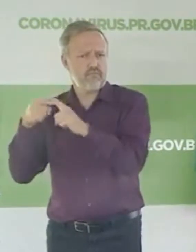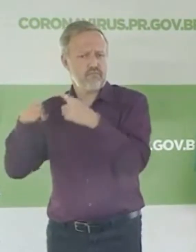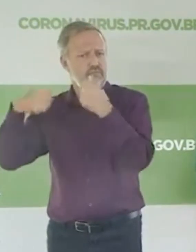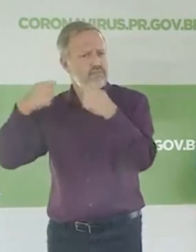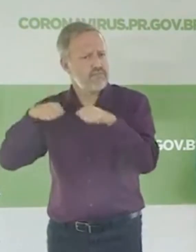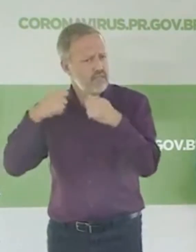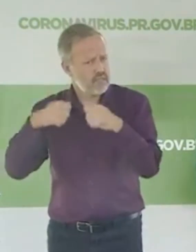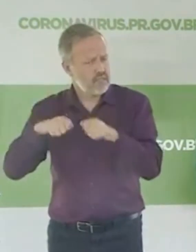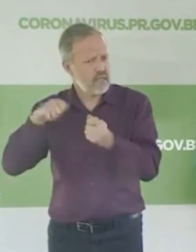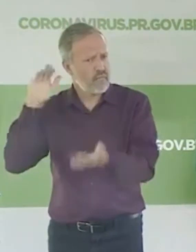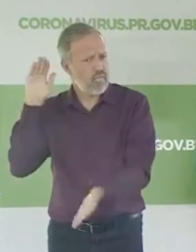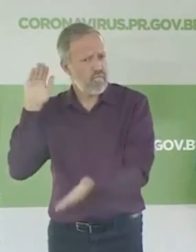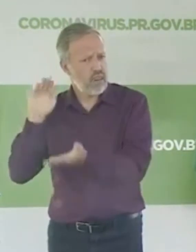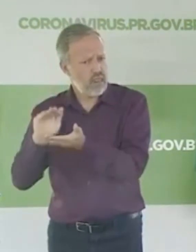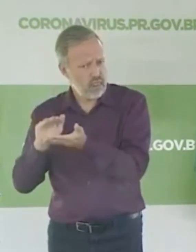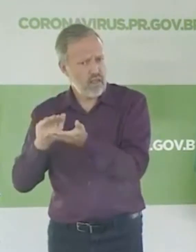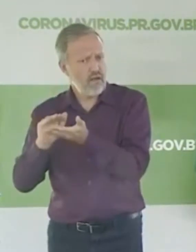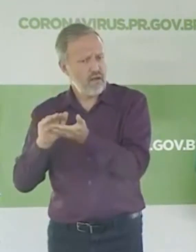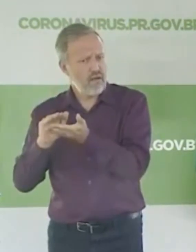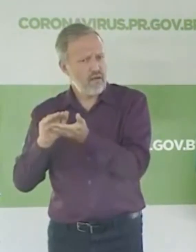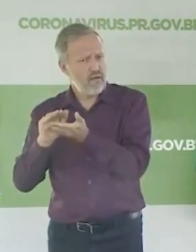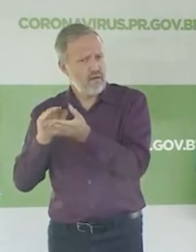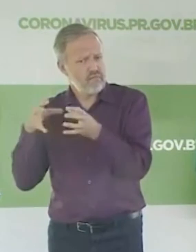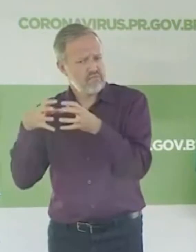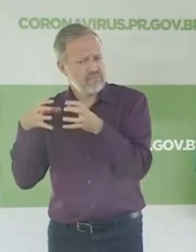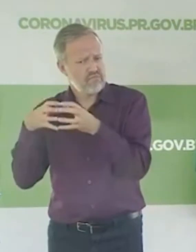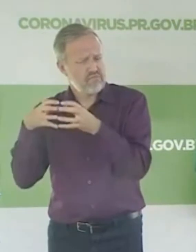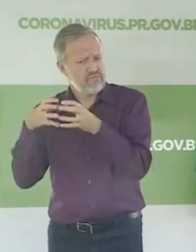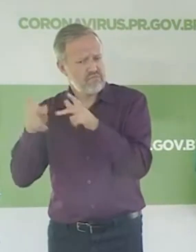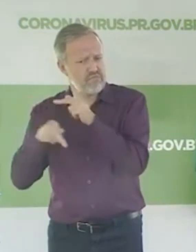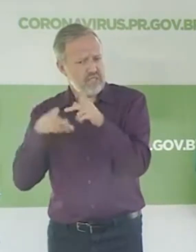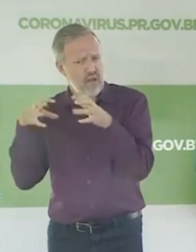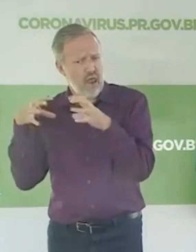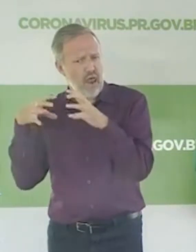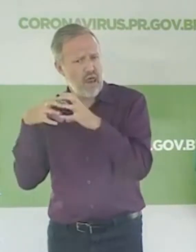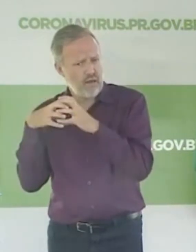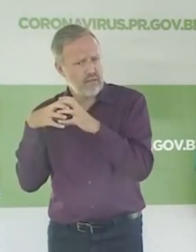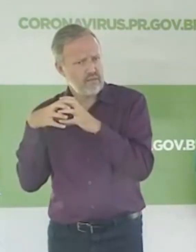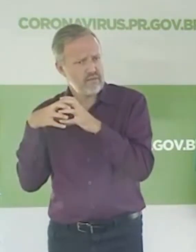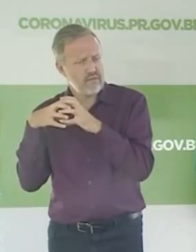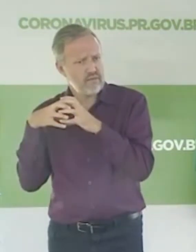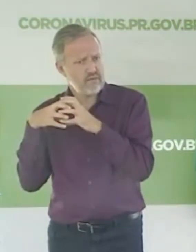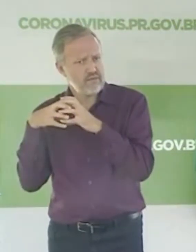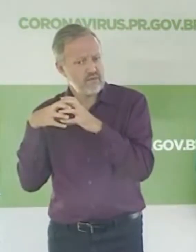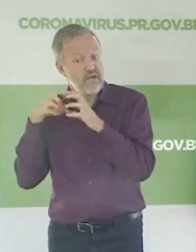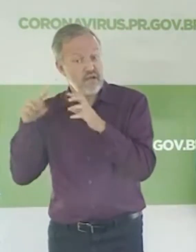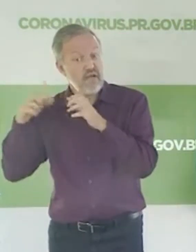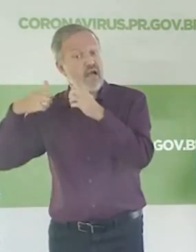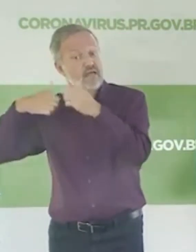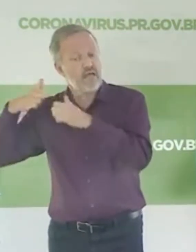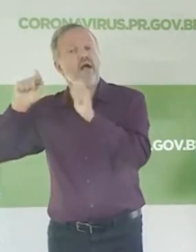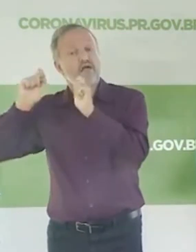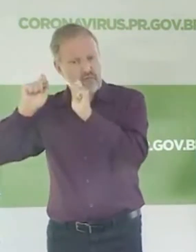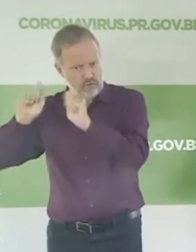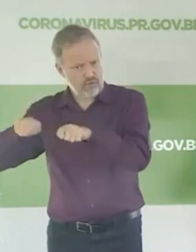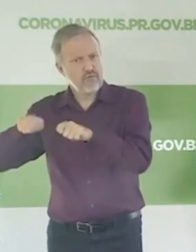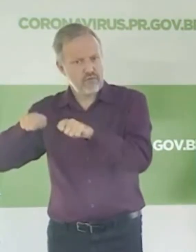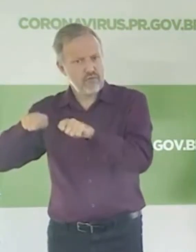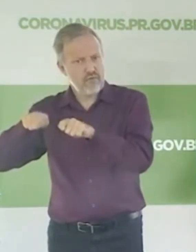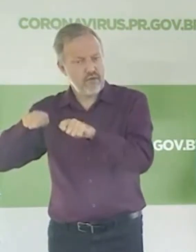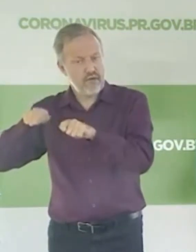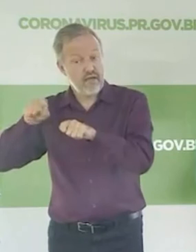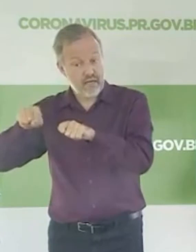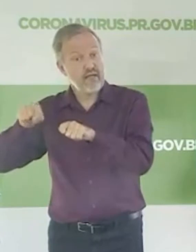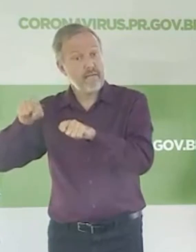de pessoas, do fluxo de pessoas nas ruas. Então, é fundamental, obviamente, que aquelas empresas que puderem fazer com que os seus